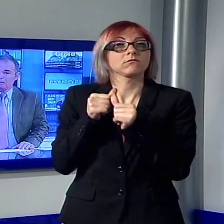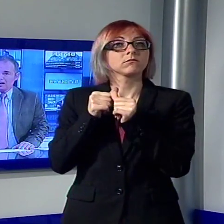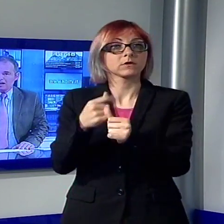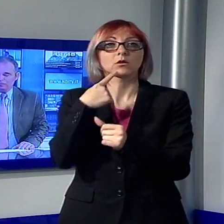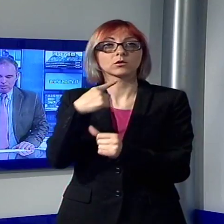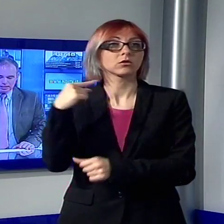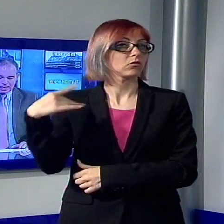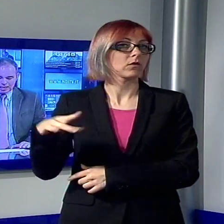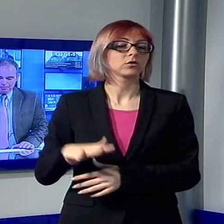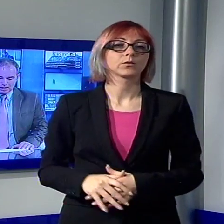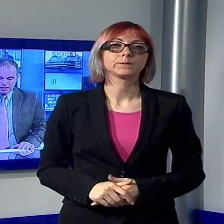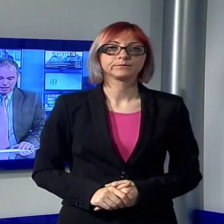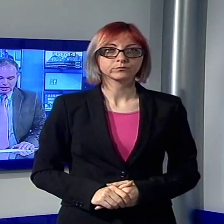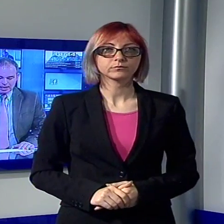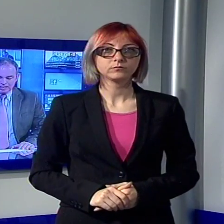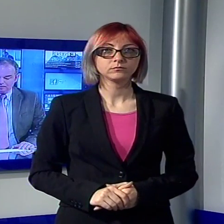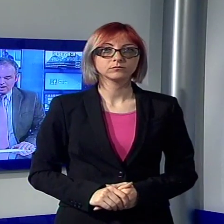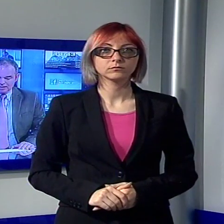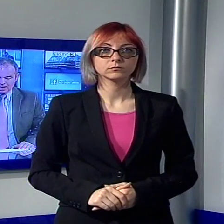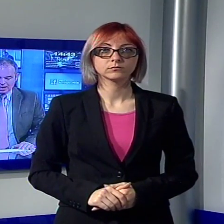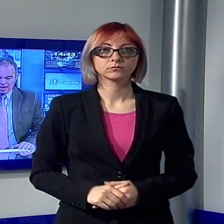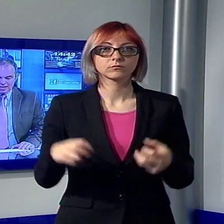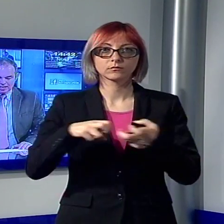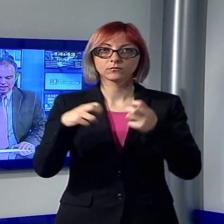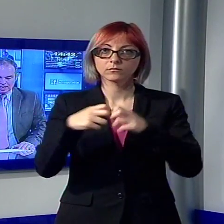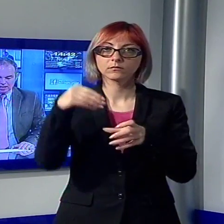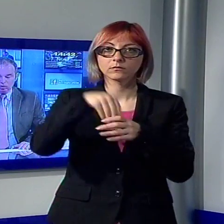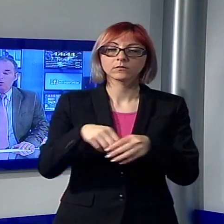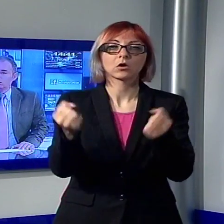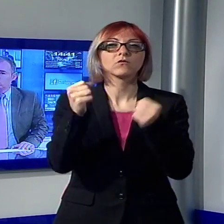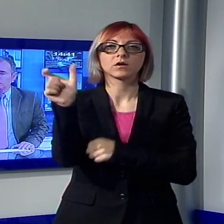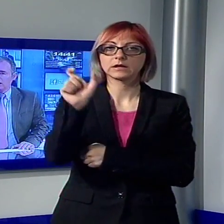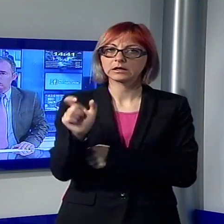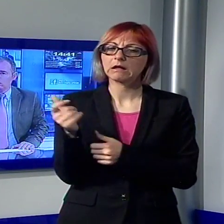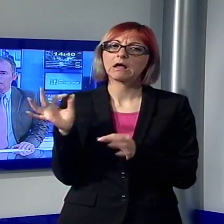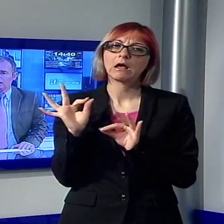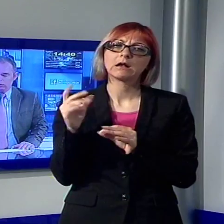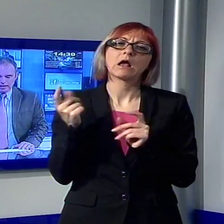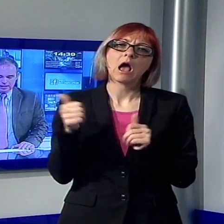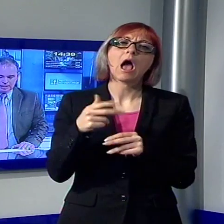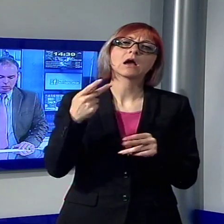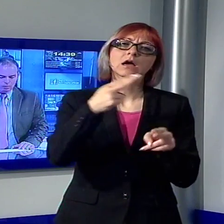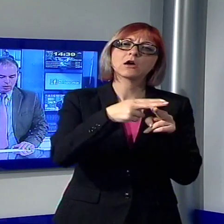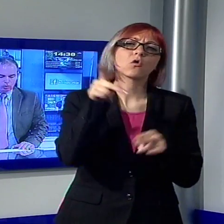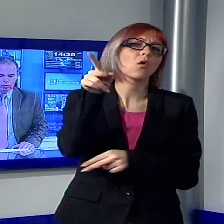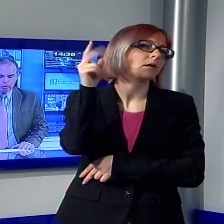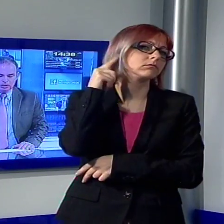Bagarri in Forza Italia è arrivata anche a Roma, ha suscitato reazioni anche da Roma con un tweet.